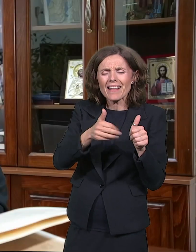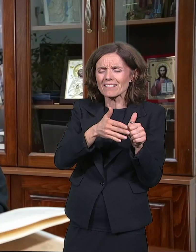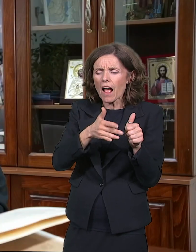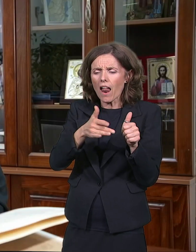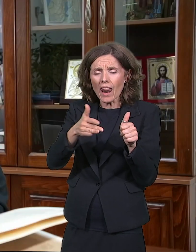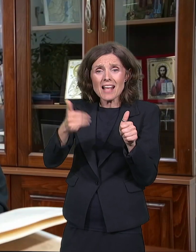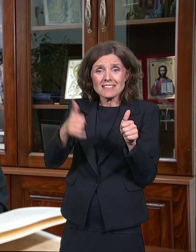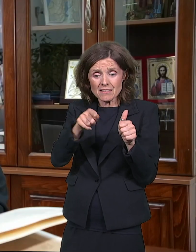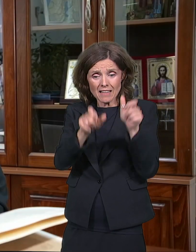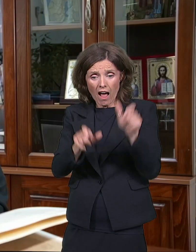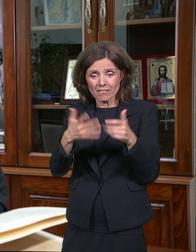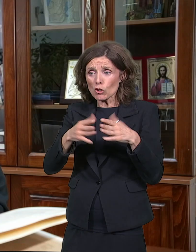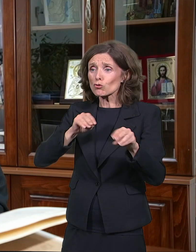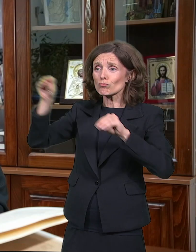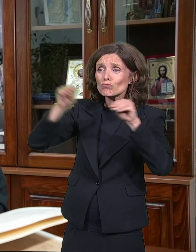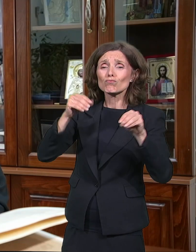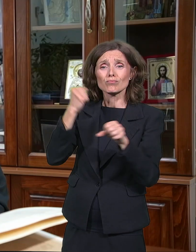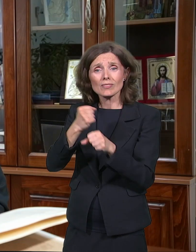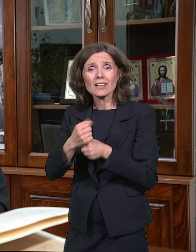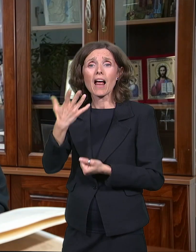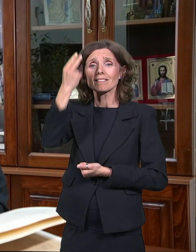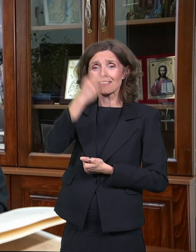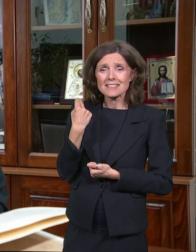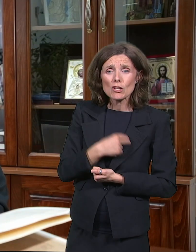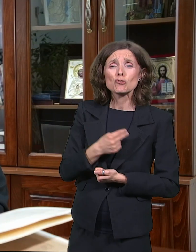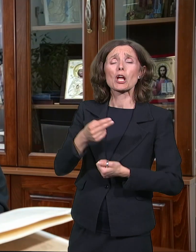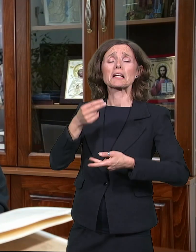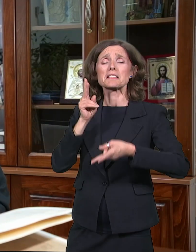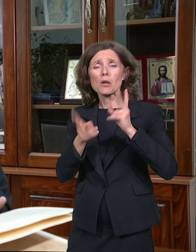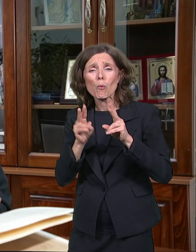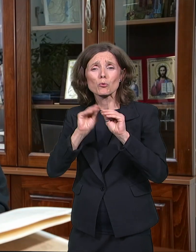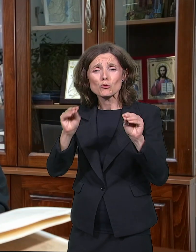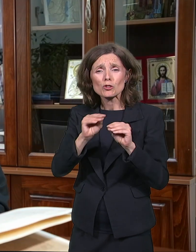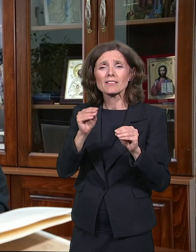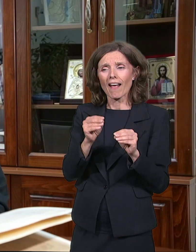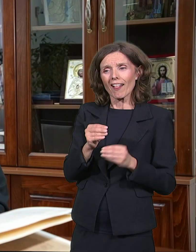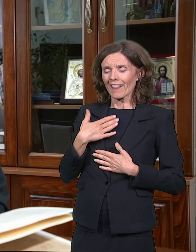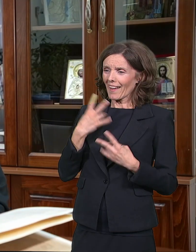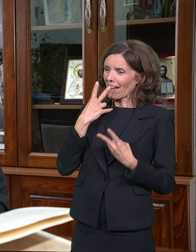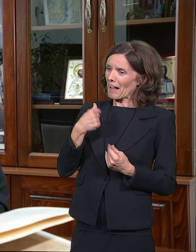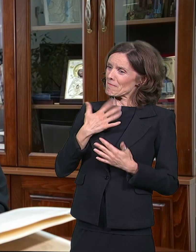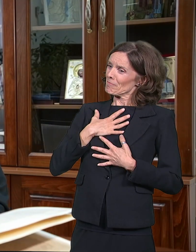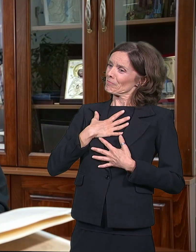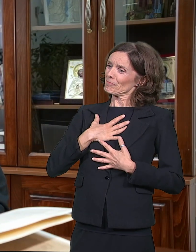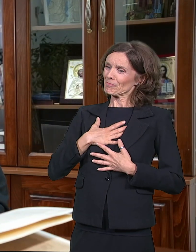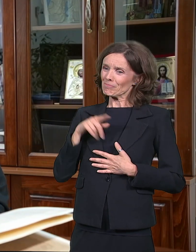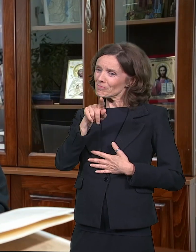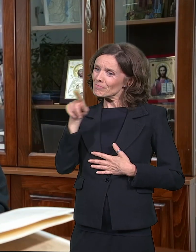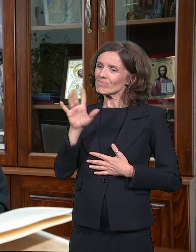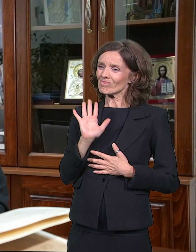plodovi, i to vrlo zreli, slatki plodovi, vada što su naši, pa i tako i nekako doživljavamo.